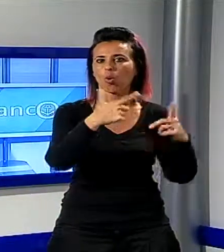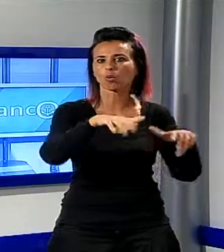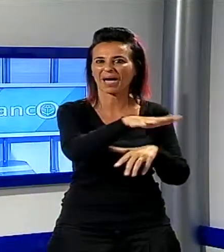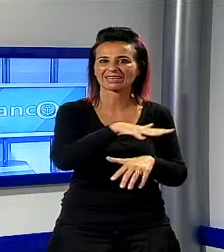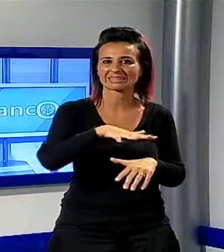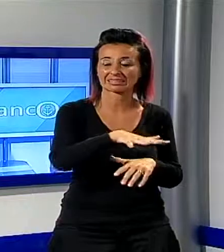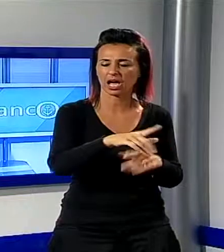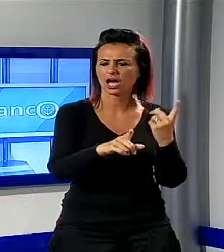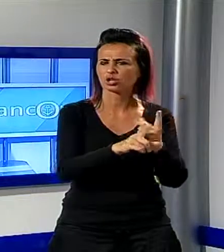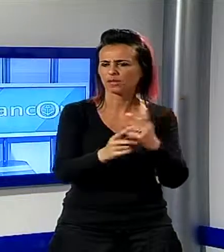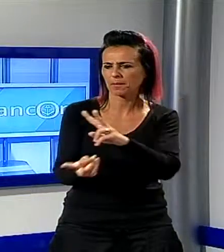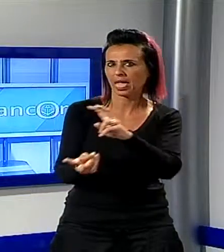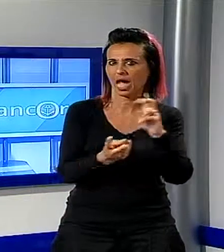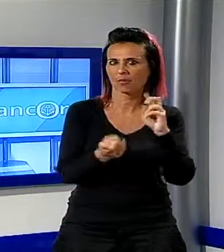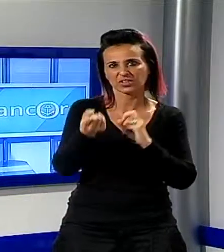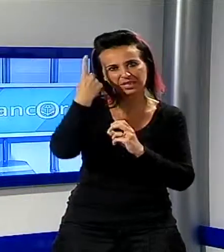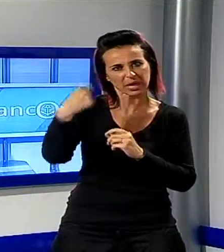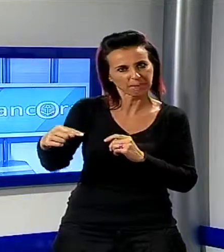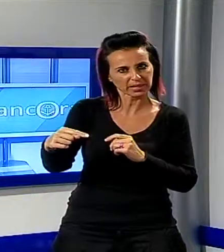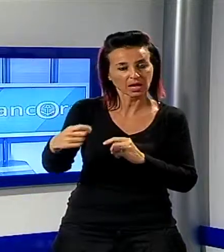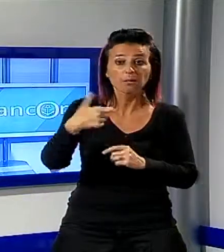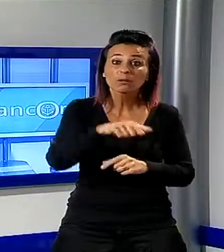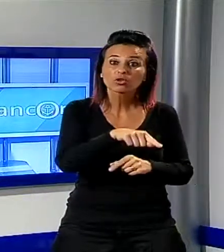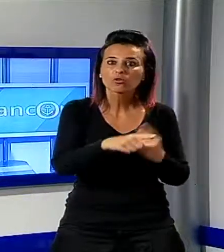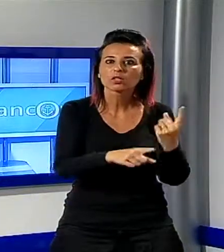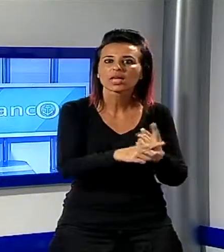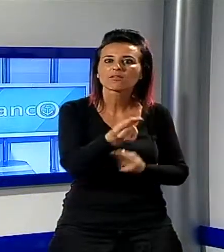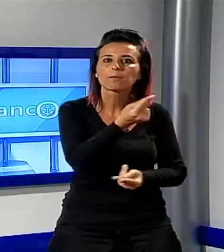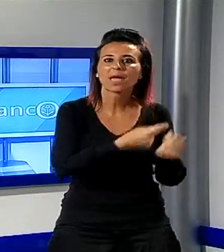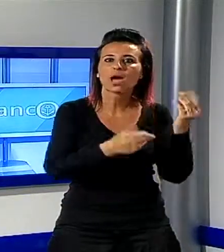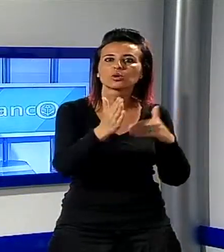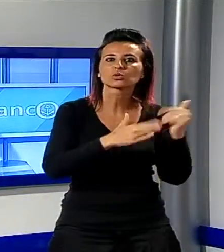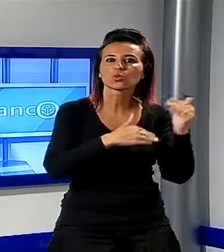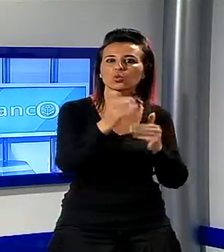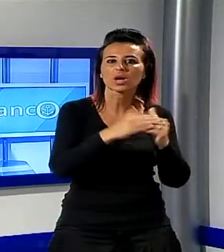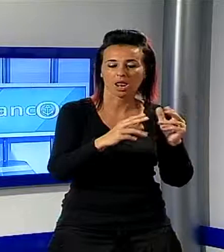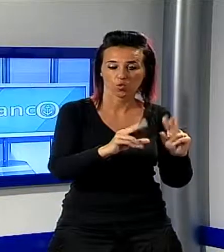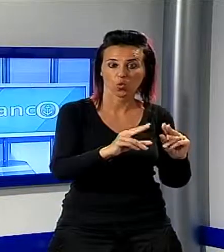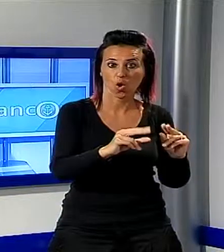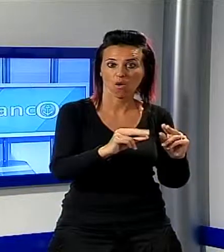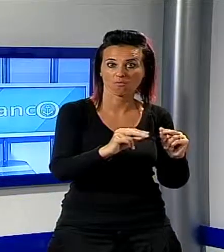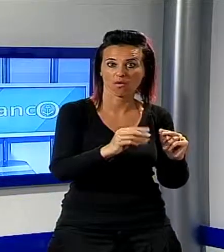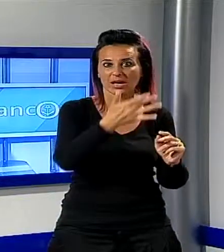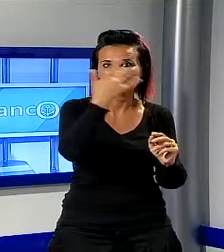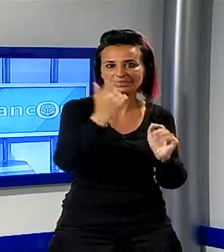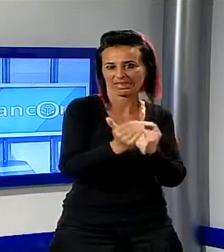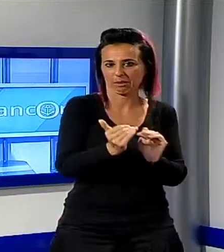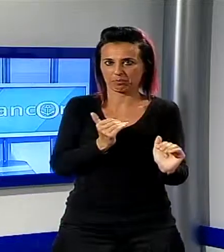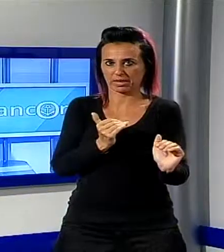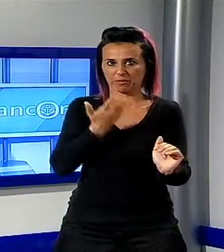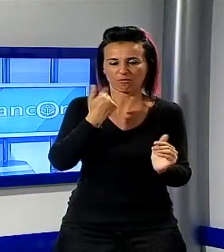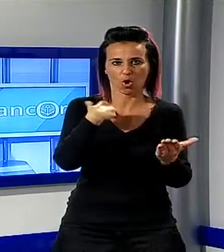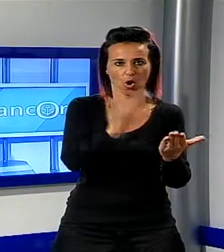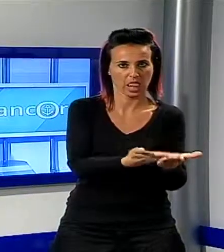e che ha le prese con il piano strutturale della città che vuole presentare entro l'estate. Un atto